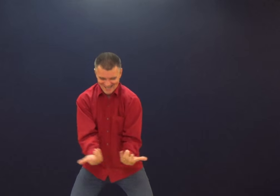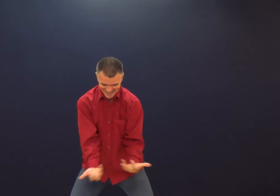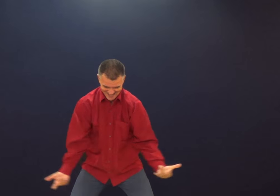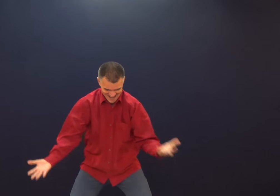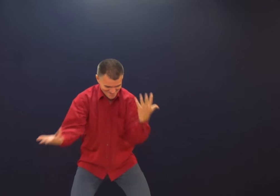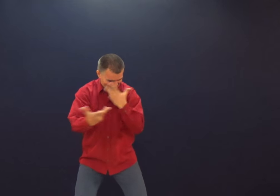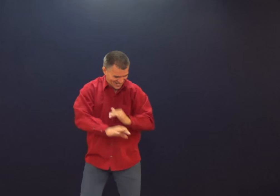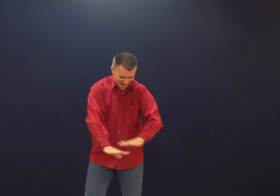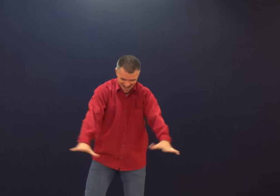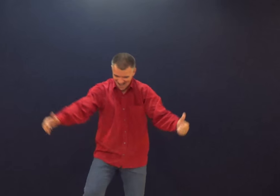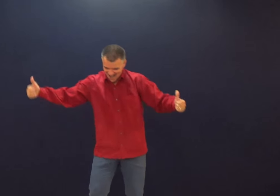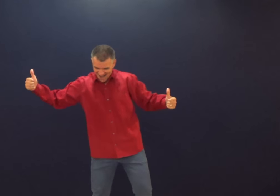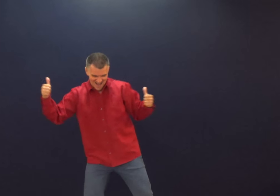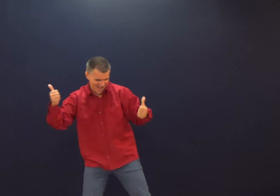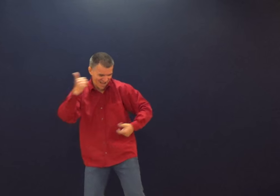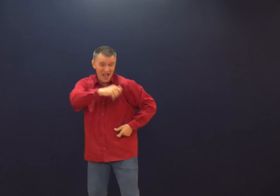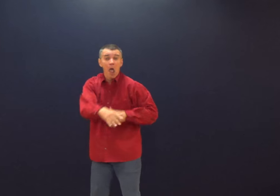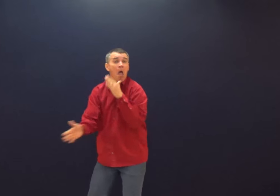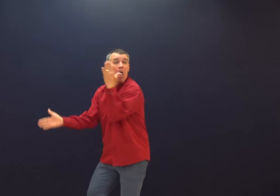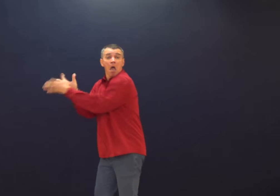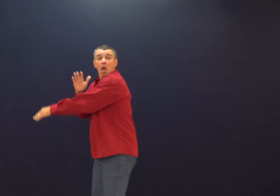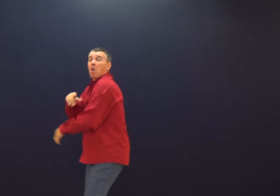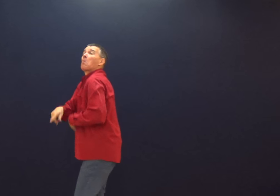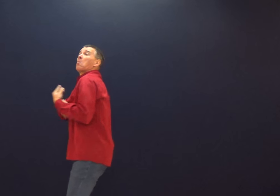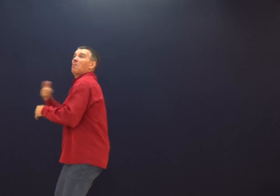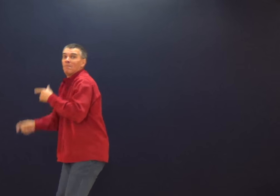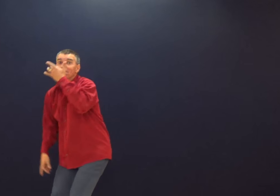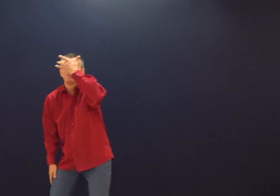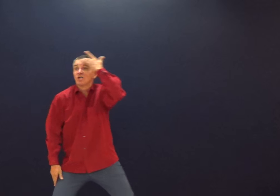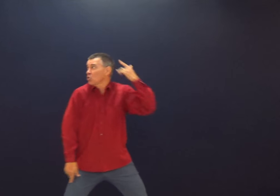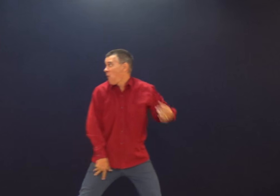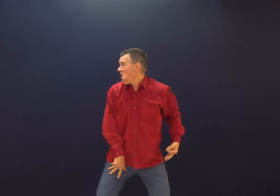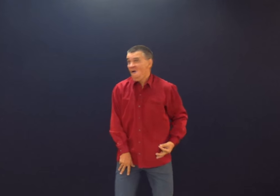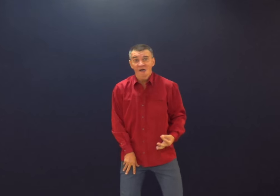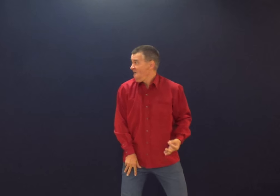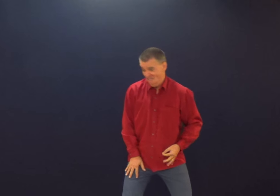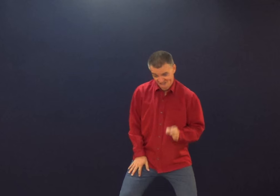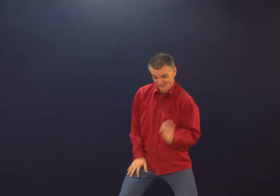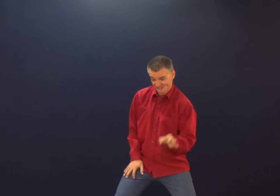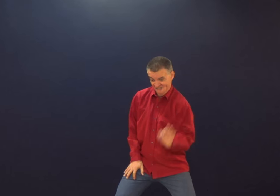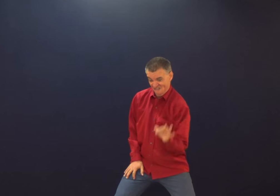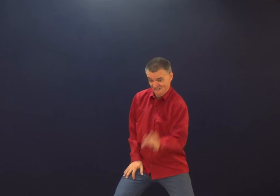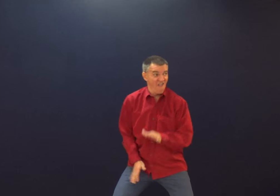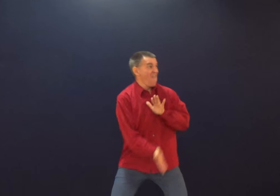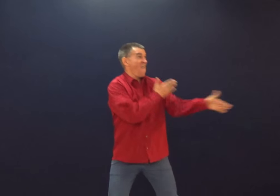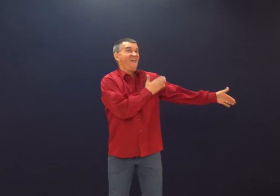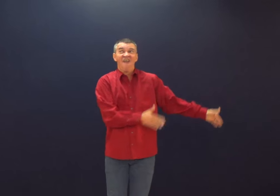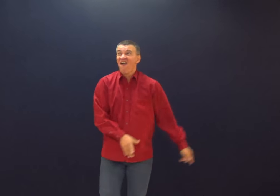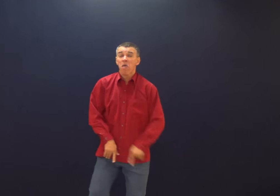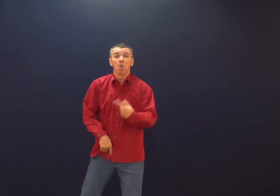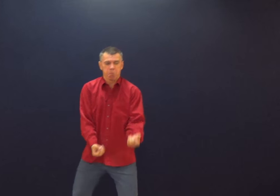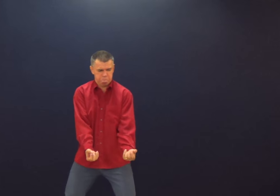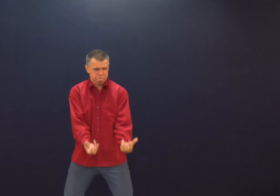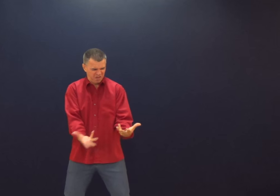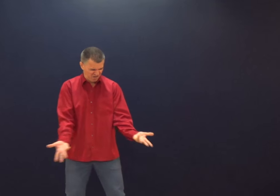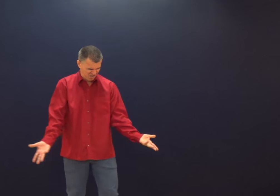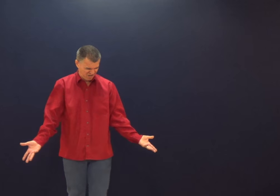Sabe, grama? Então, você deixa a minha grama bonitinha, chega alguém ali, enxerga algumas